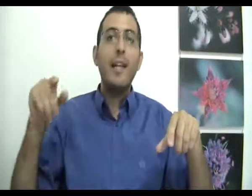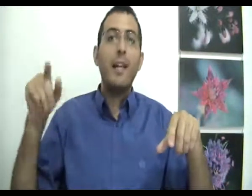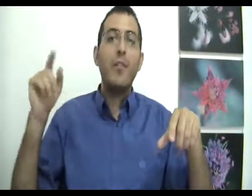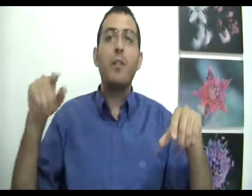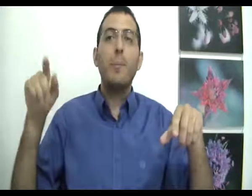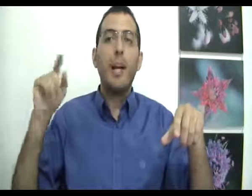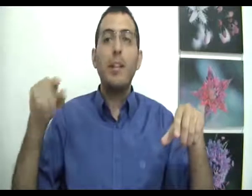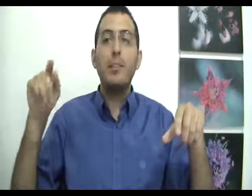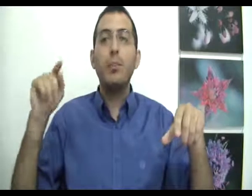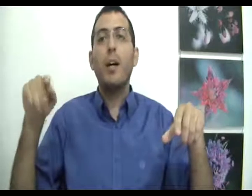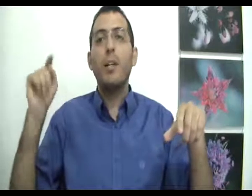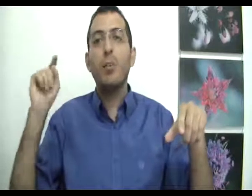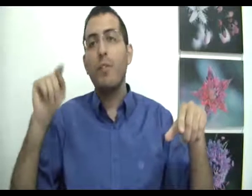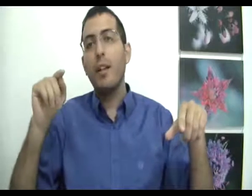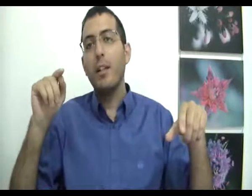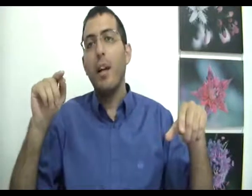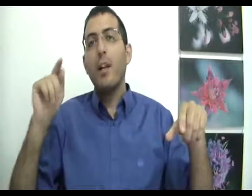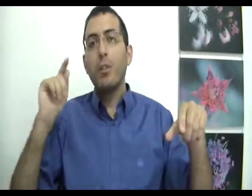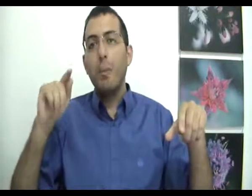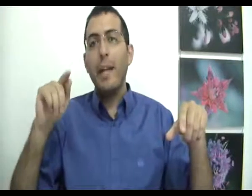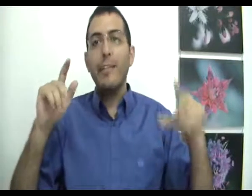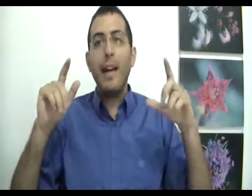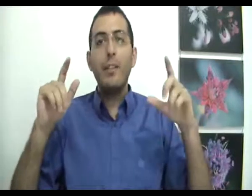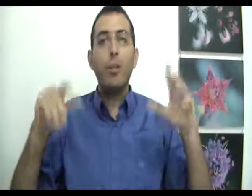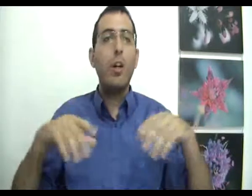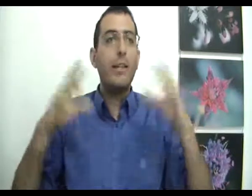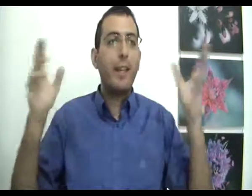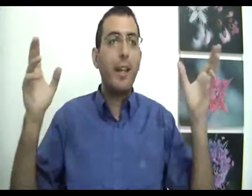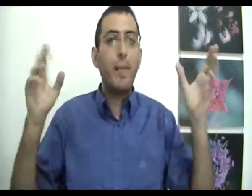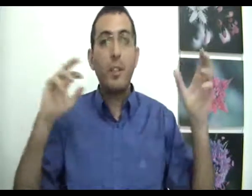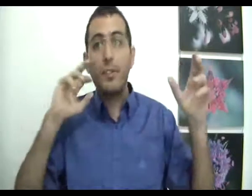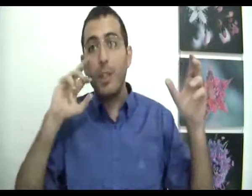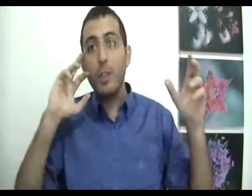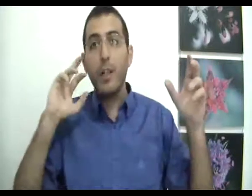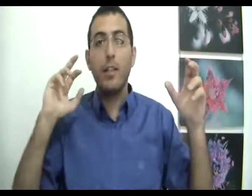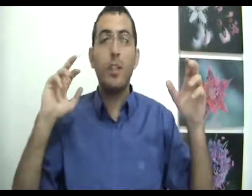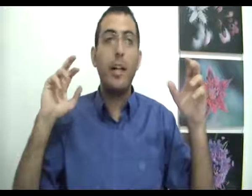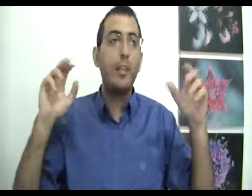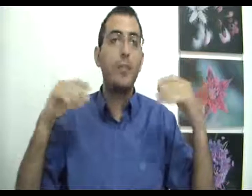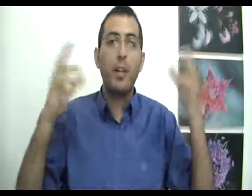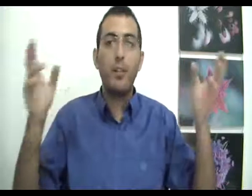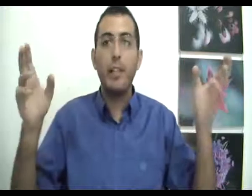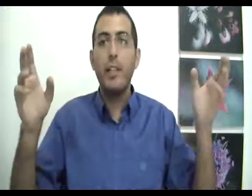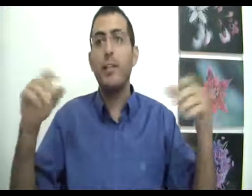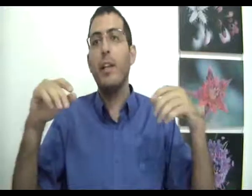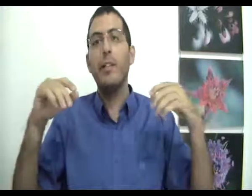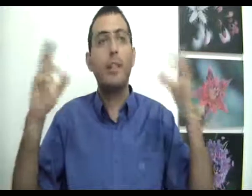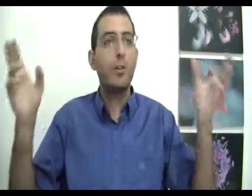לחוות אותם מחדש בצורה טובה, זאת אומרת, קח את כל הטריקים המחשבתיים שלך, של חשיבה חיובית, חצי יקוס